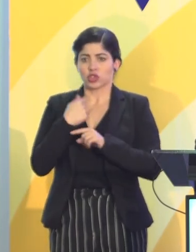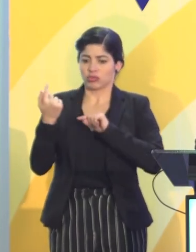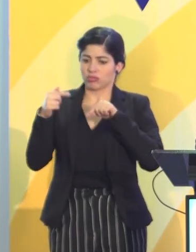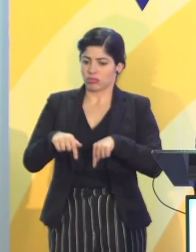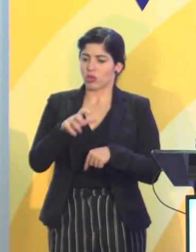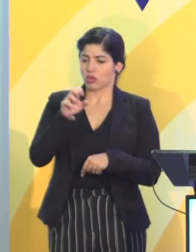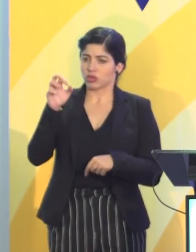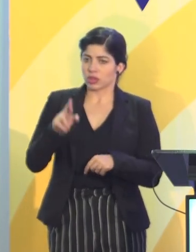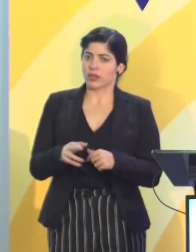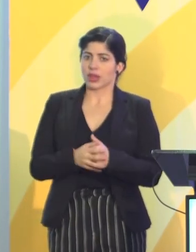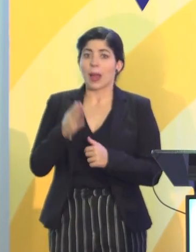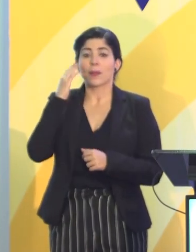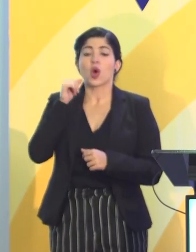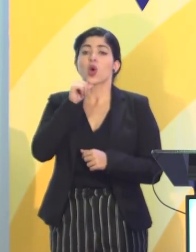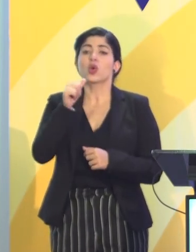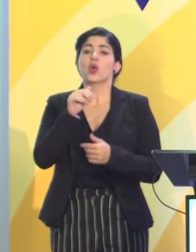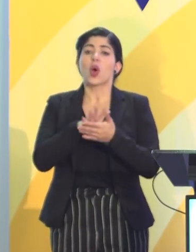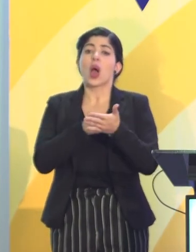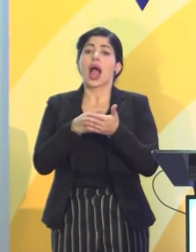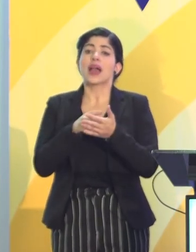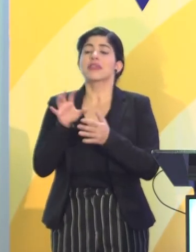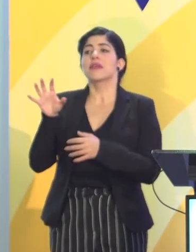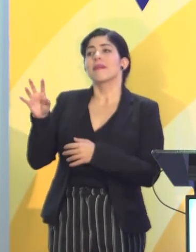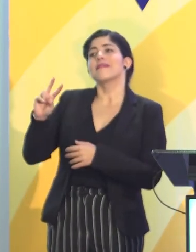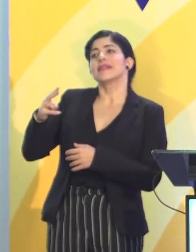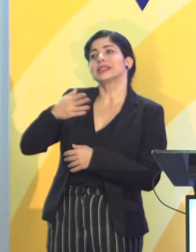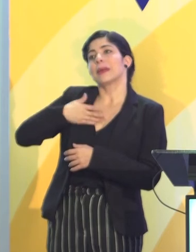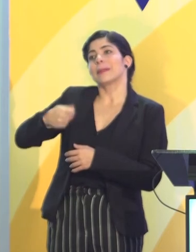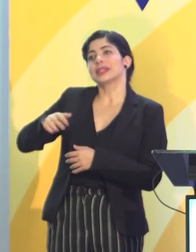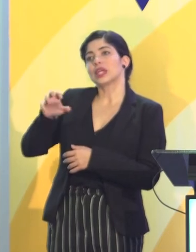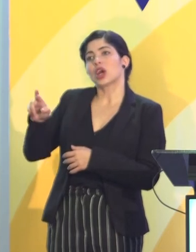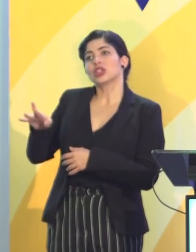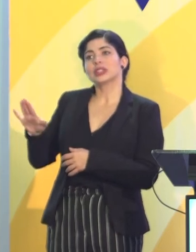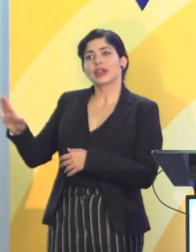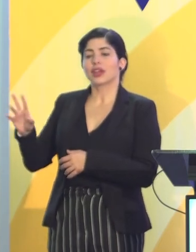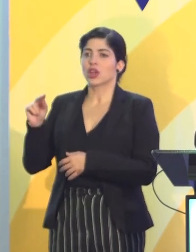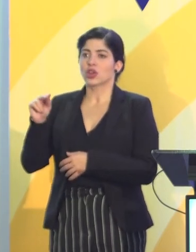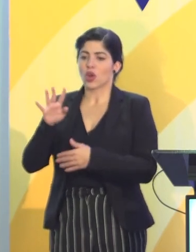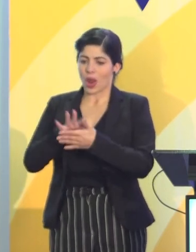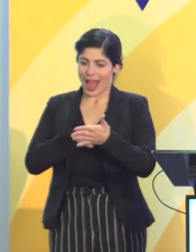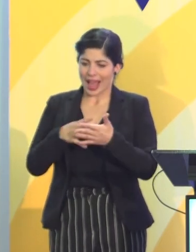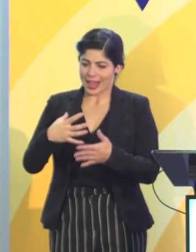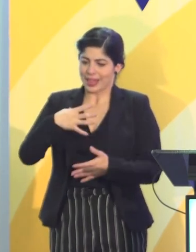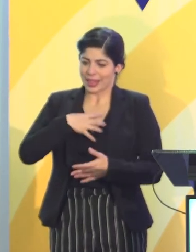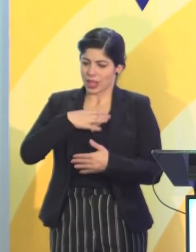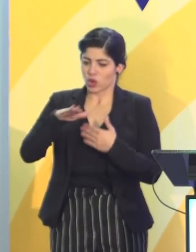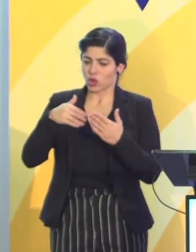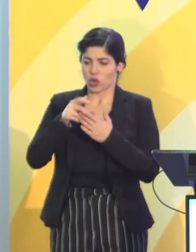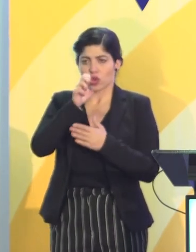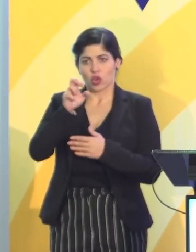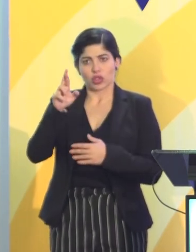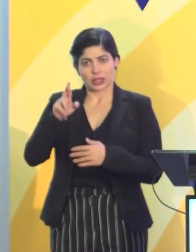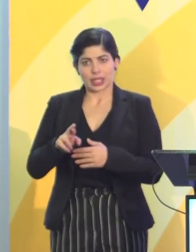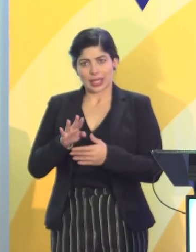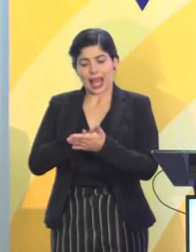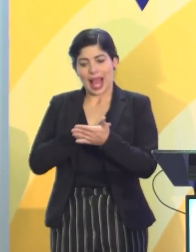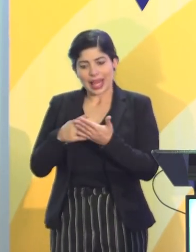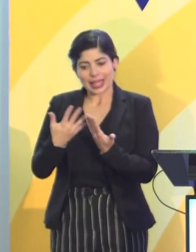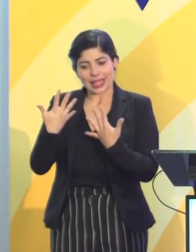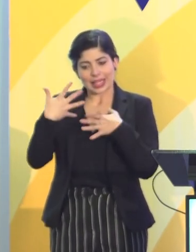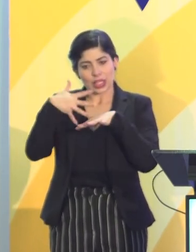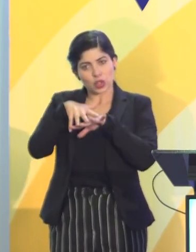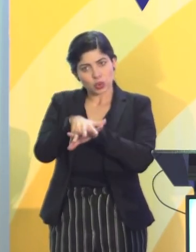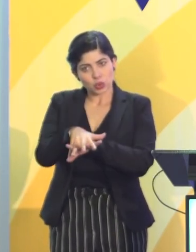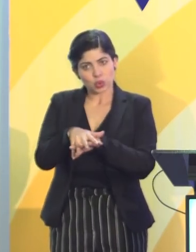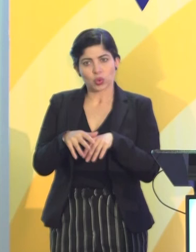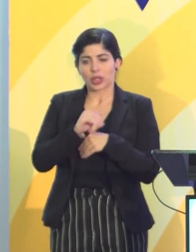Costa Rica. Porque no es la agenda de la vicepresidenta de Costa Rica, es la agenda de Costa Rica, la agenda de la inclusión